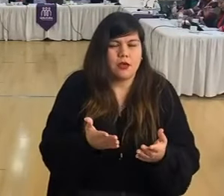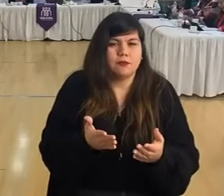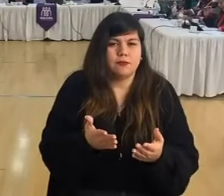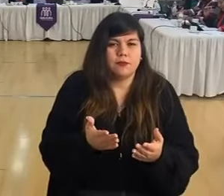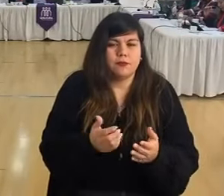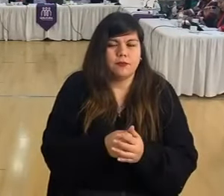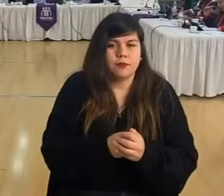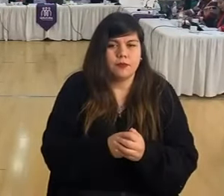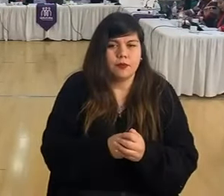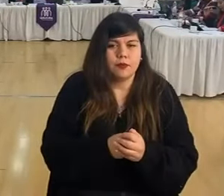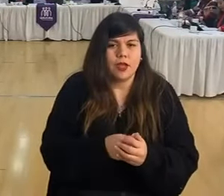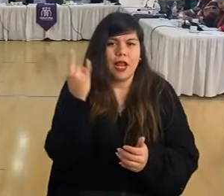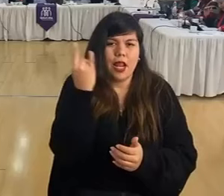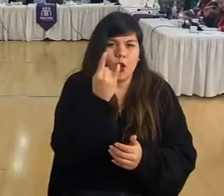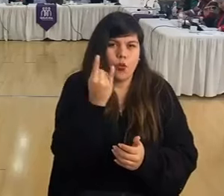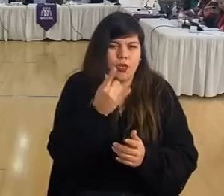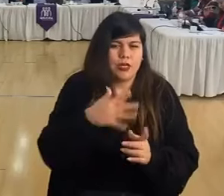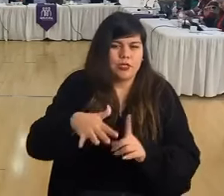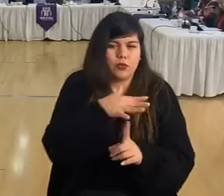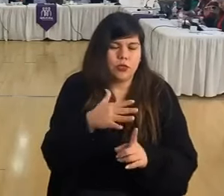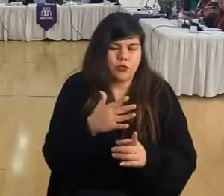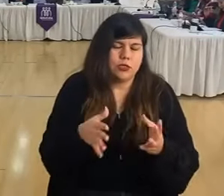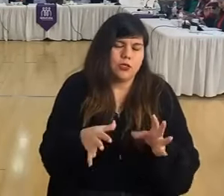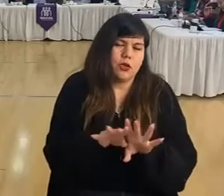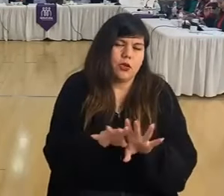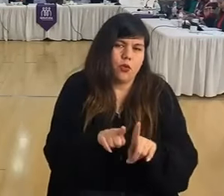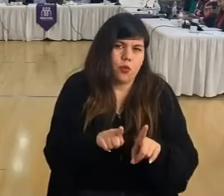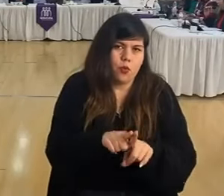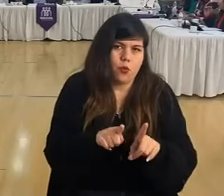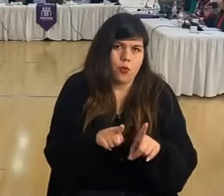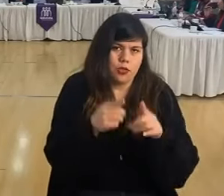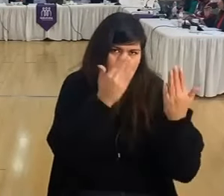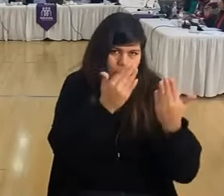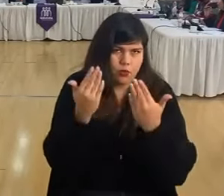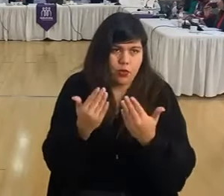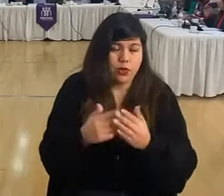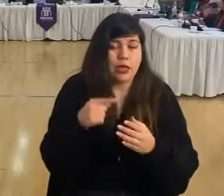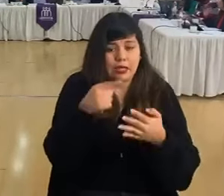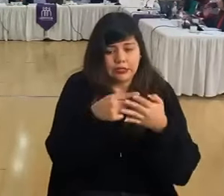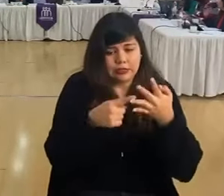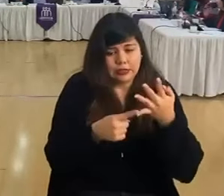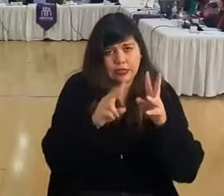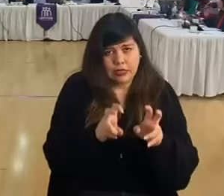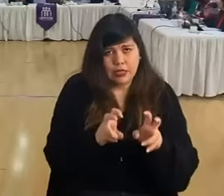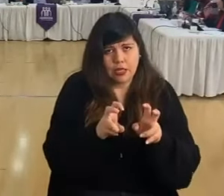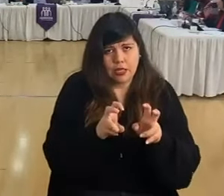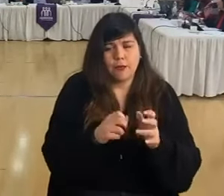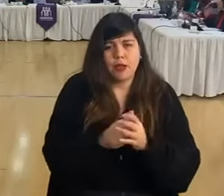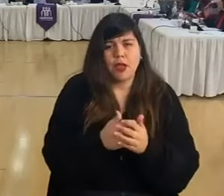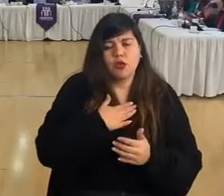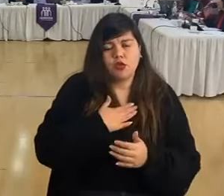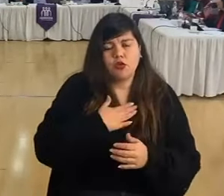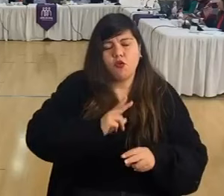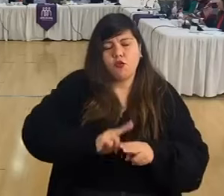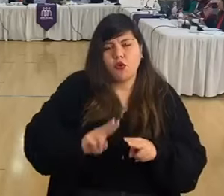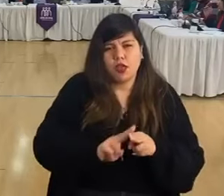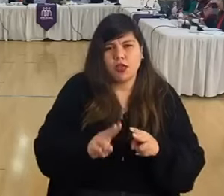de estas emergencias. Bueno, eso serían mis varios y lo haré todo por